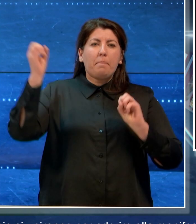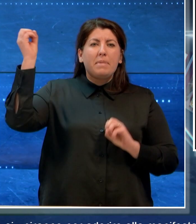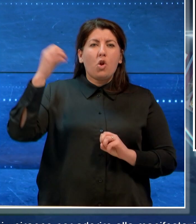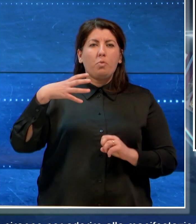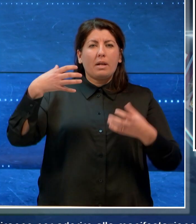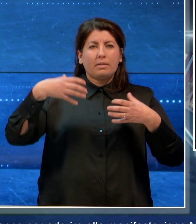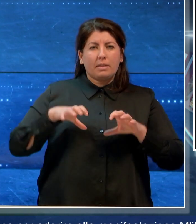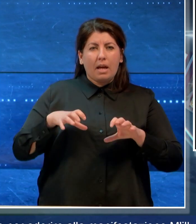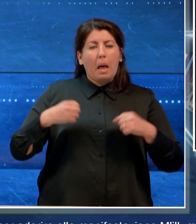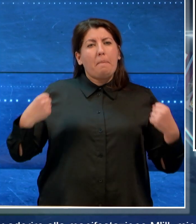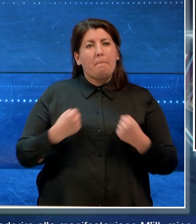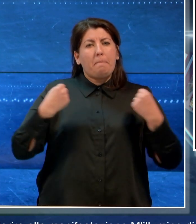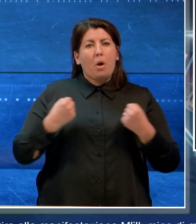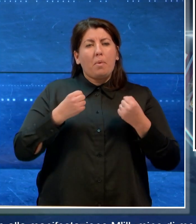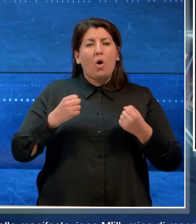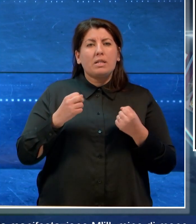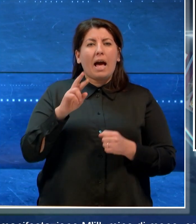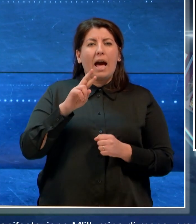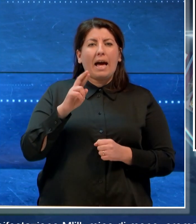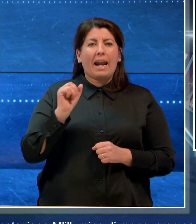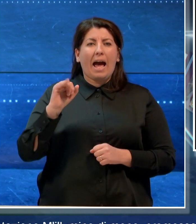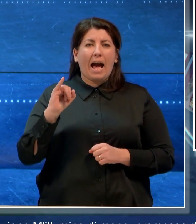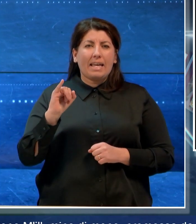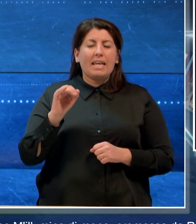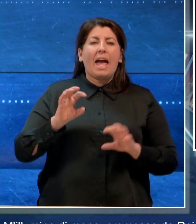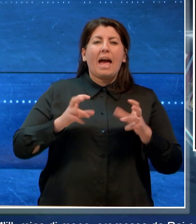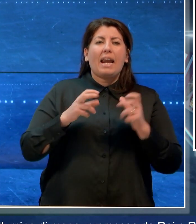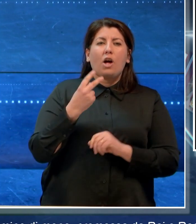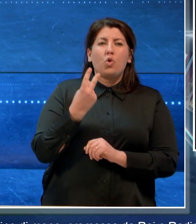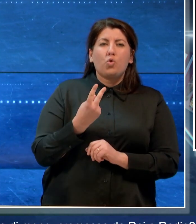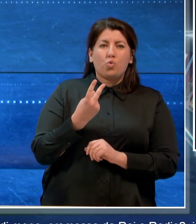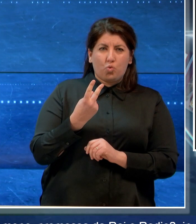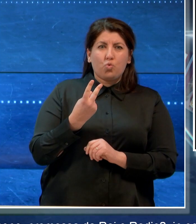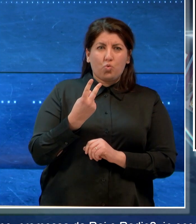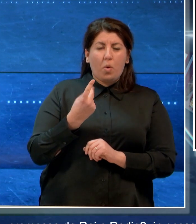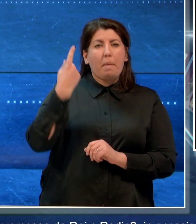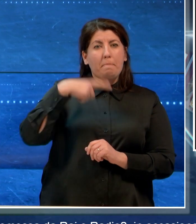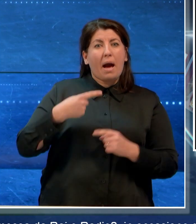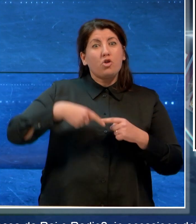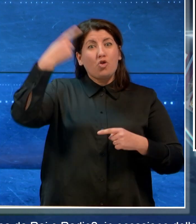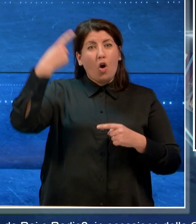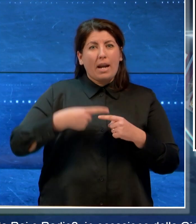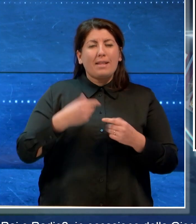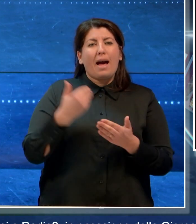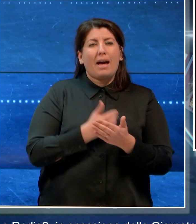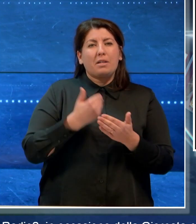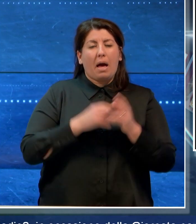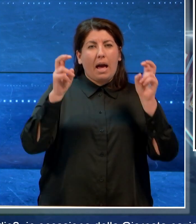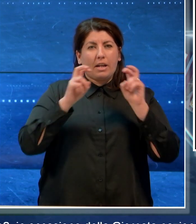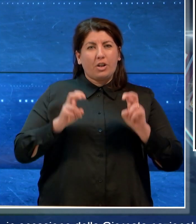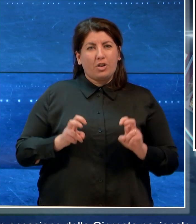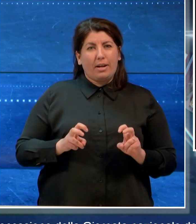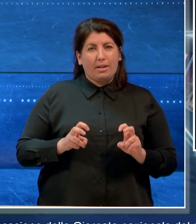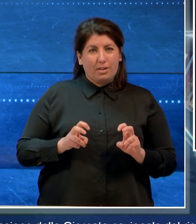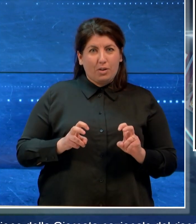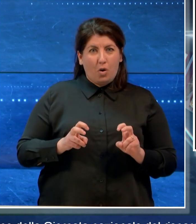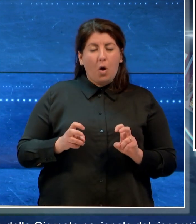Rai e Radio 2, in occasione della Giornata Nazionale del Risparmio Energetico e degli